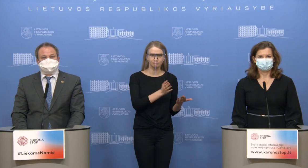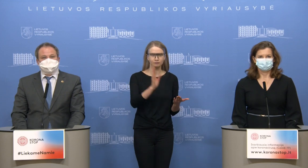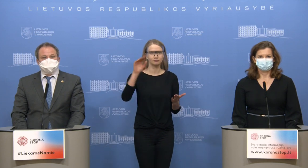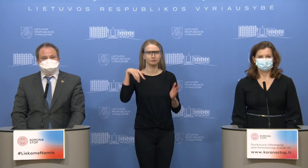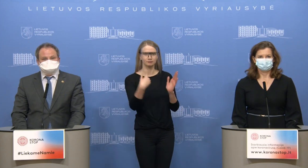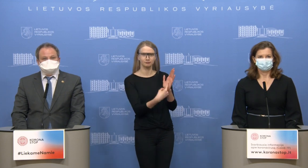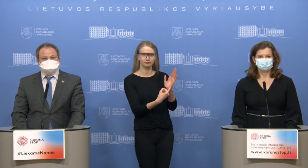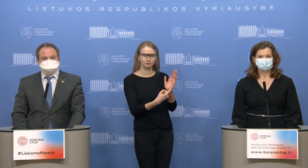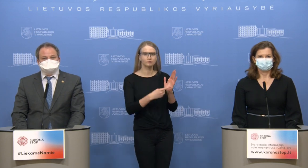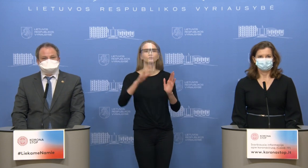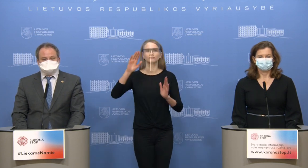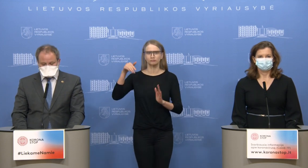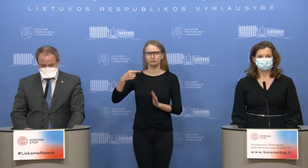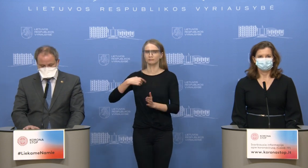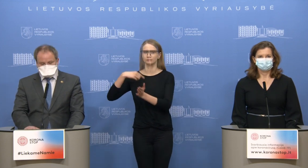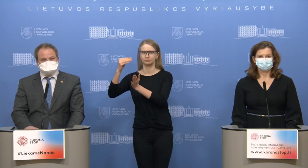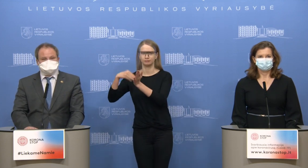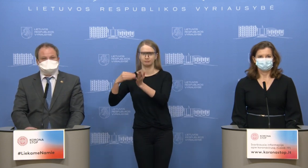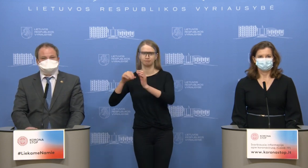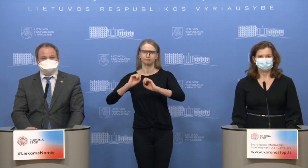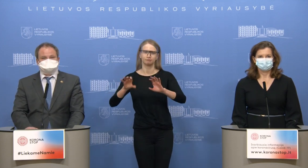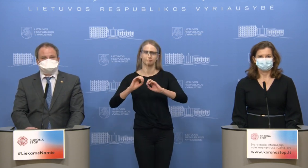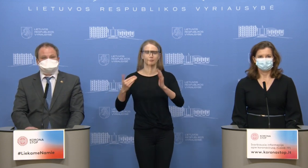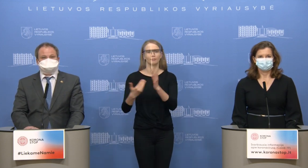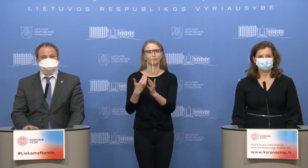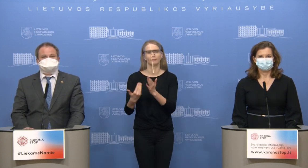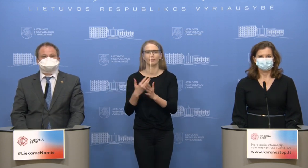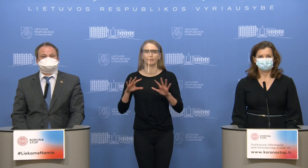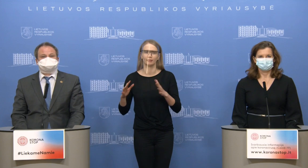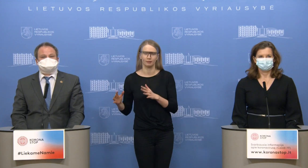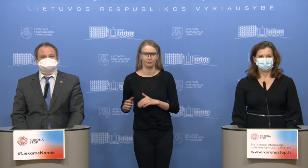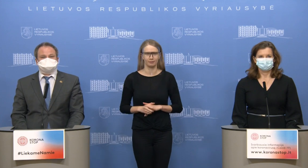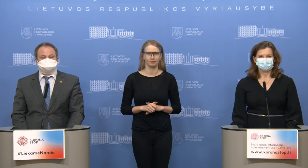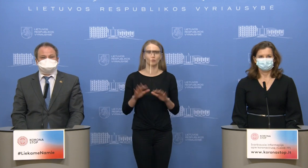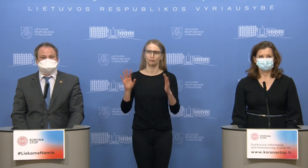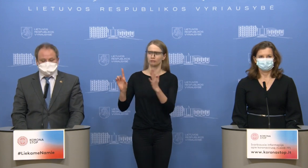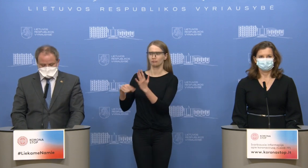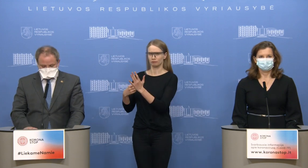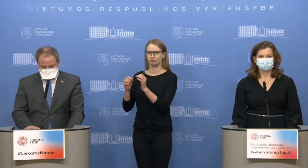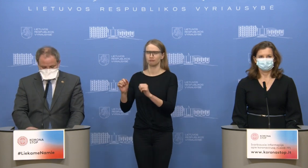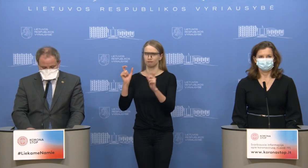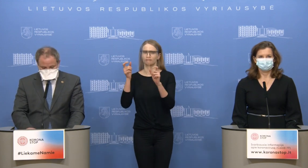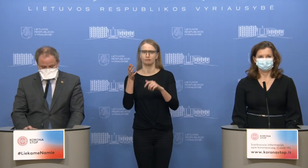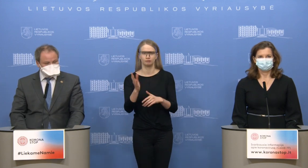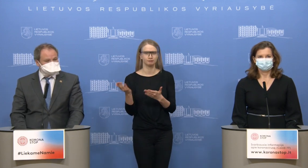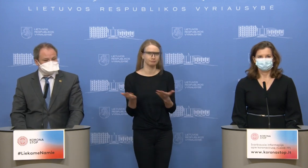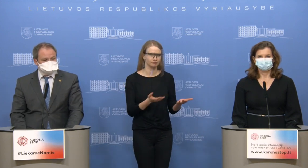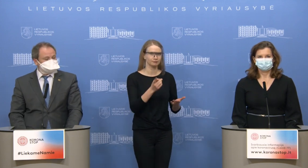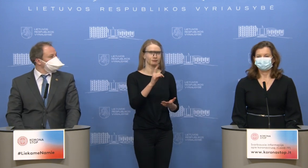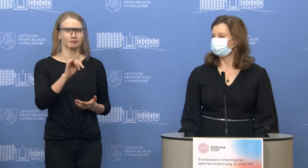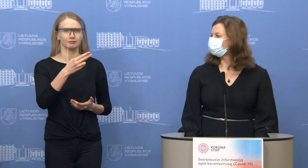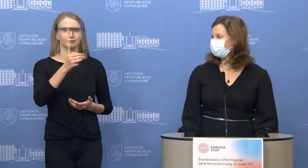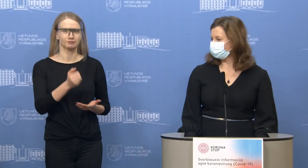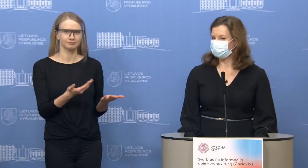klausimus, o paskui aš pakalbėsiu apie aktualijas ir irgi atsakysiu į klausimus, jeigu tokių turėtumėte. Taigi, prašau, Daina,